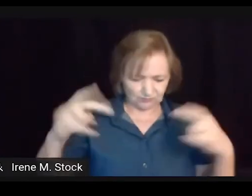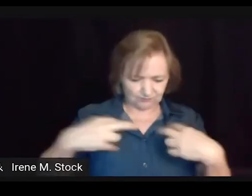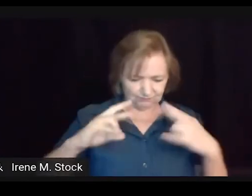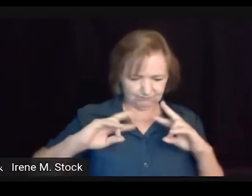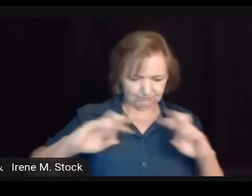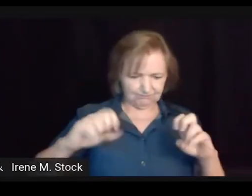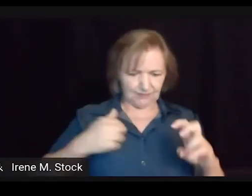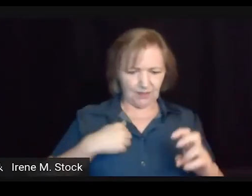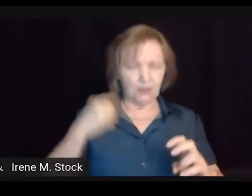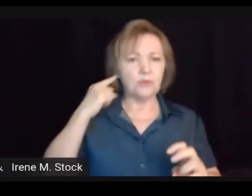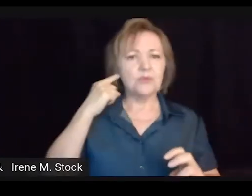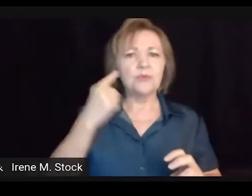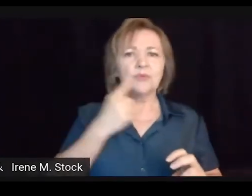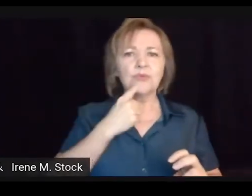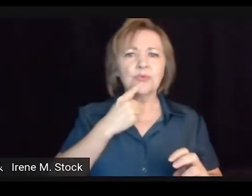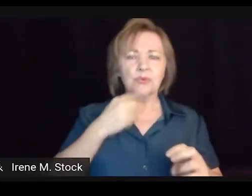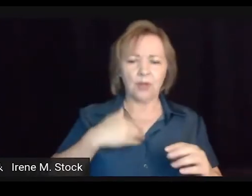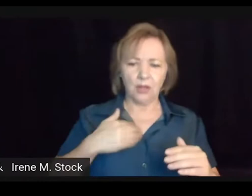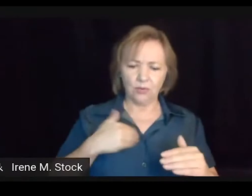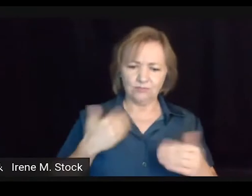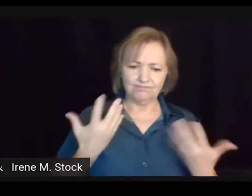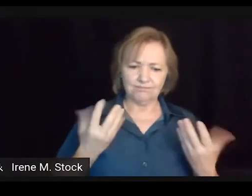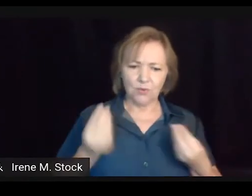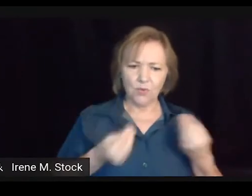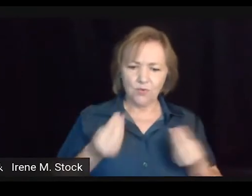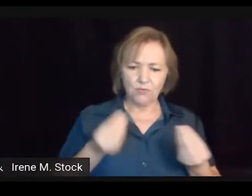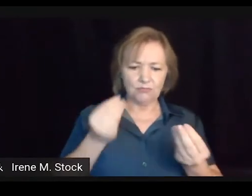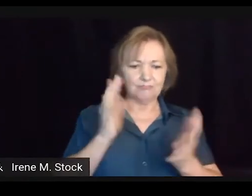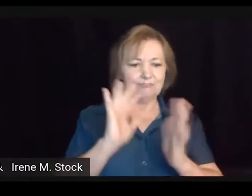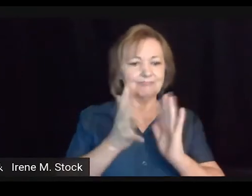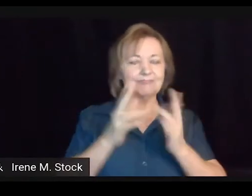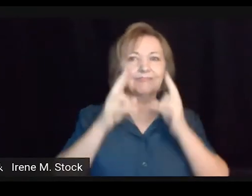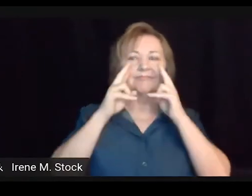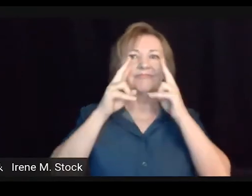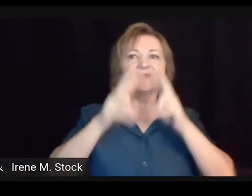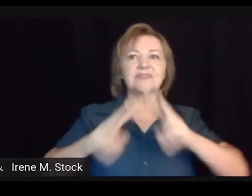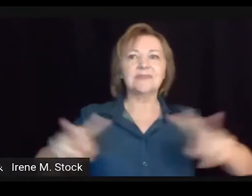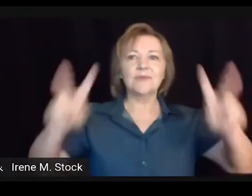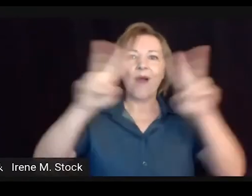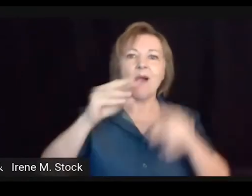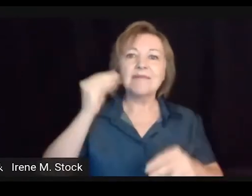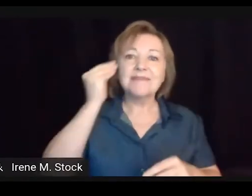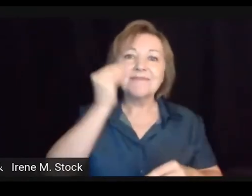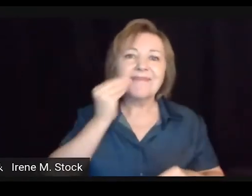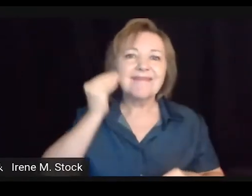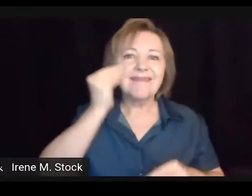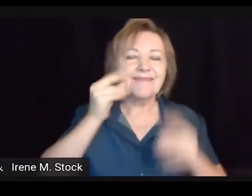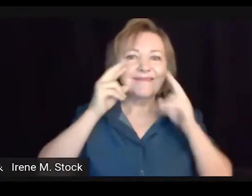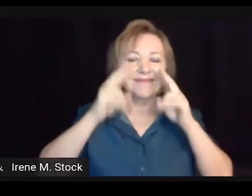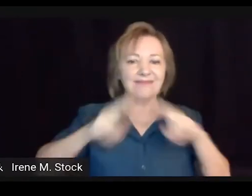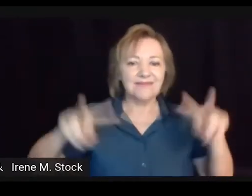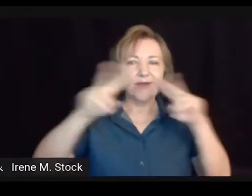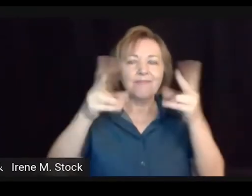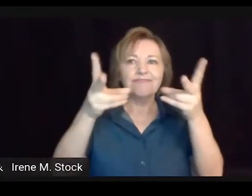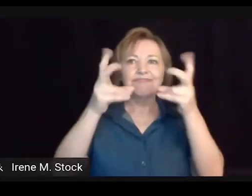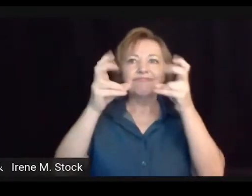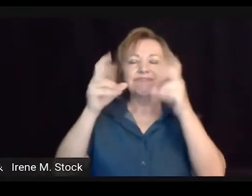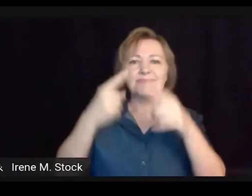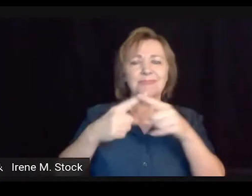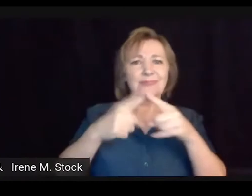A identidade, né, como que eu me olho, como que eu me percebo, essa minha subjetividade enquanto surdo, essas minhas